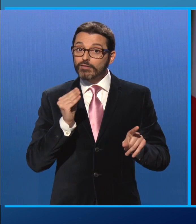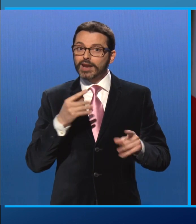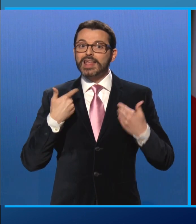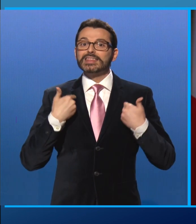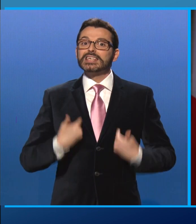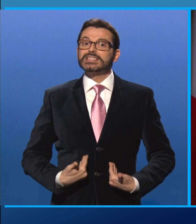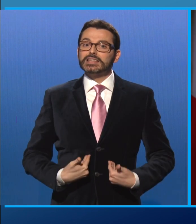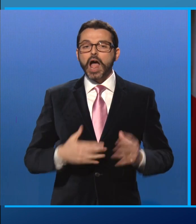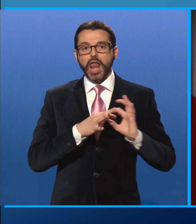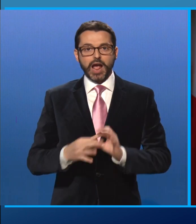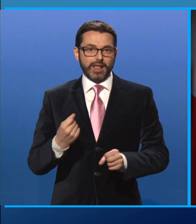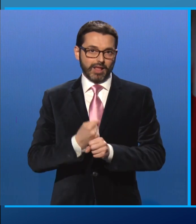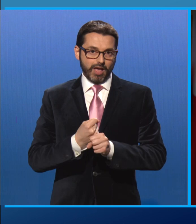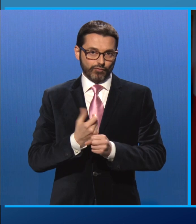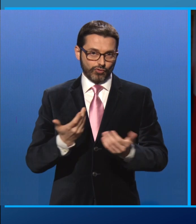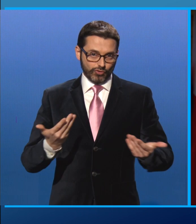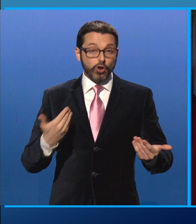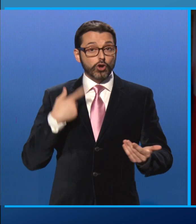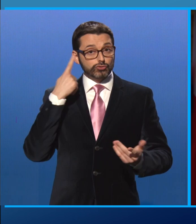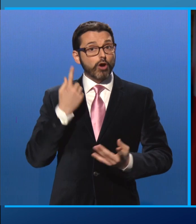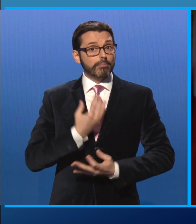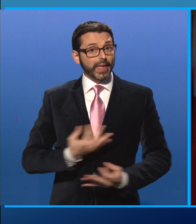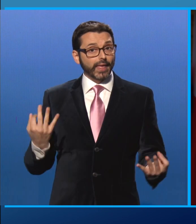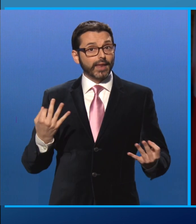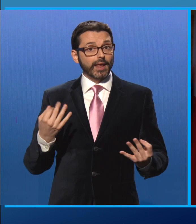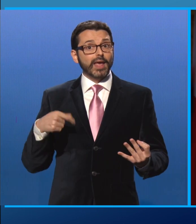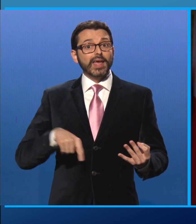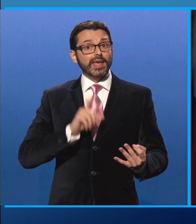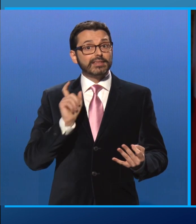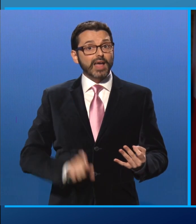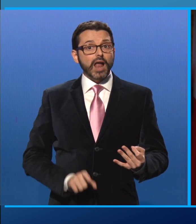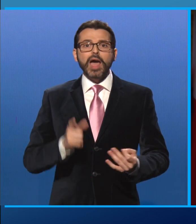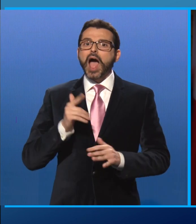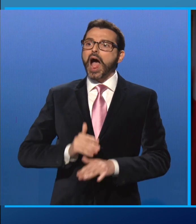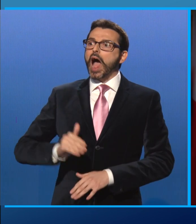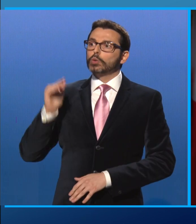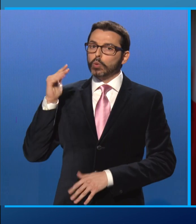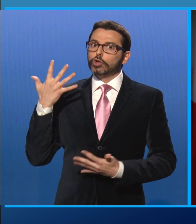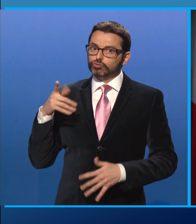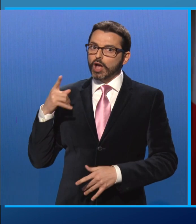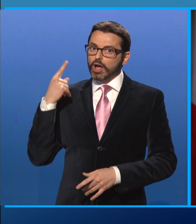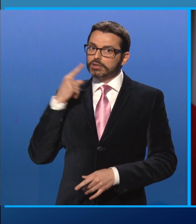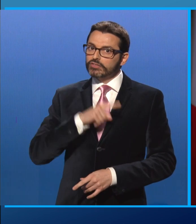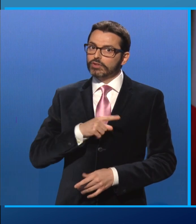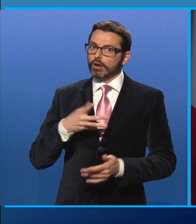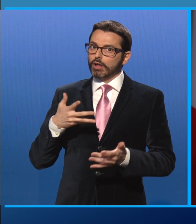e so bene che oggi nel nostro Paese, se per gli adulti il lavoro è insufficiente, sovente precario,